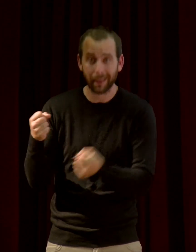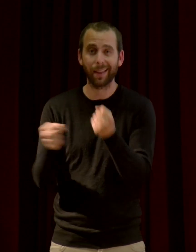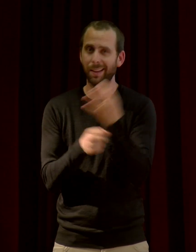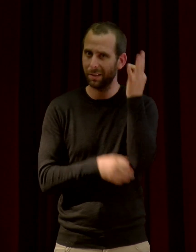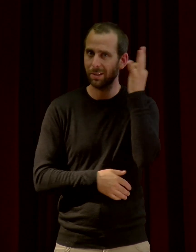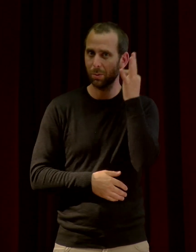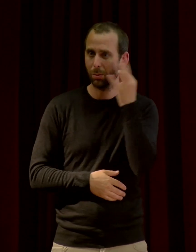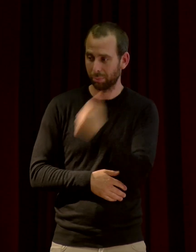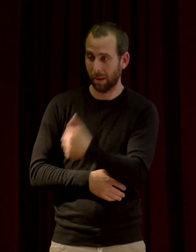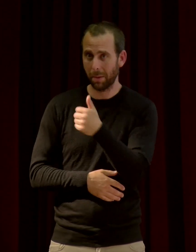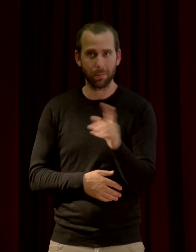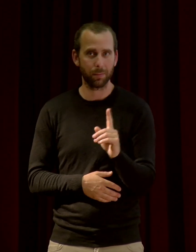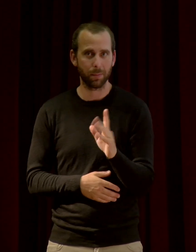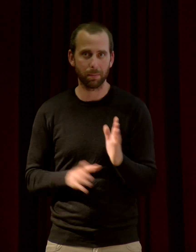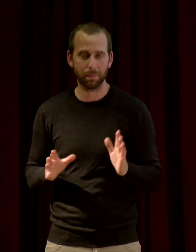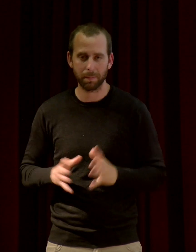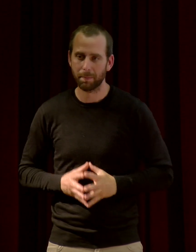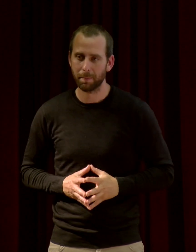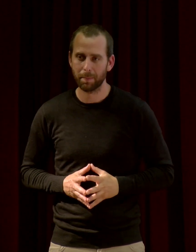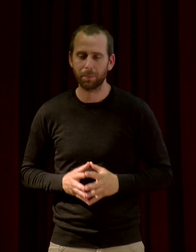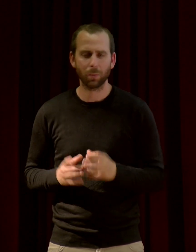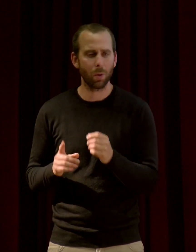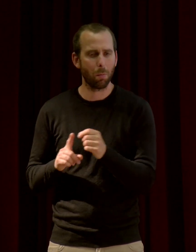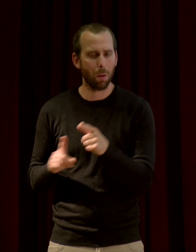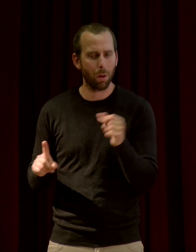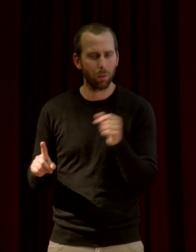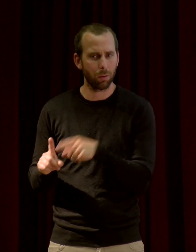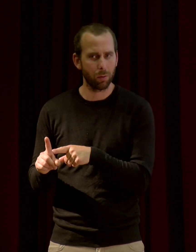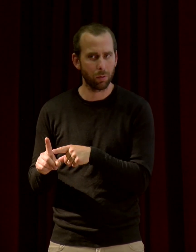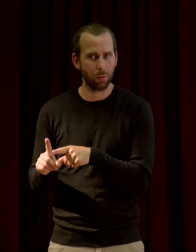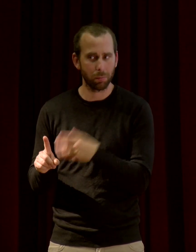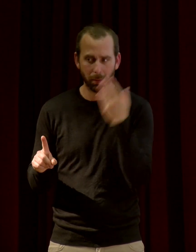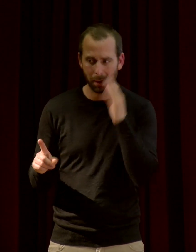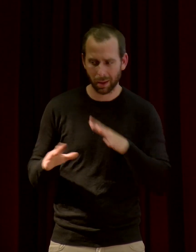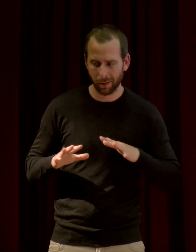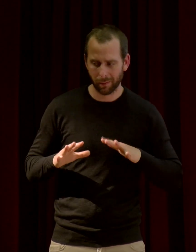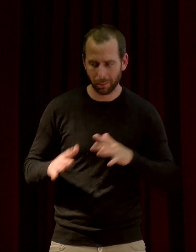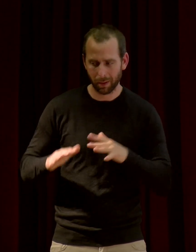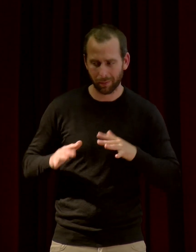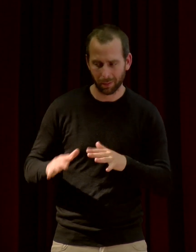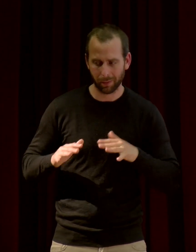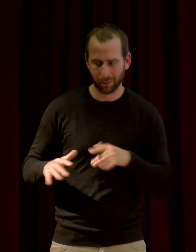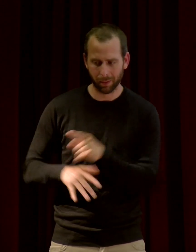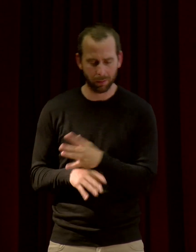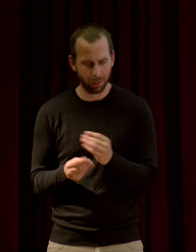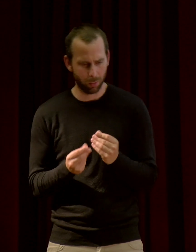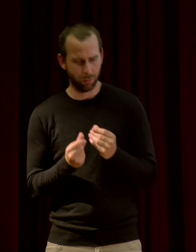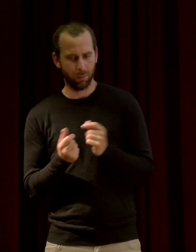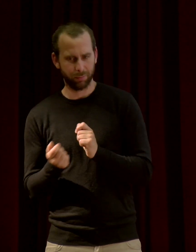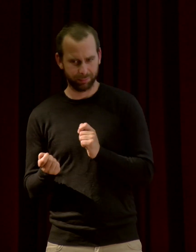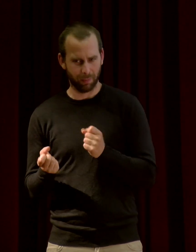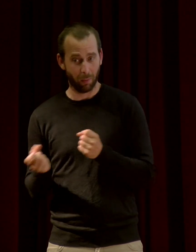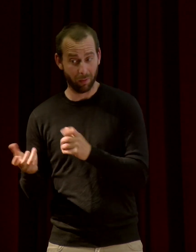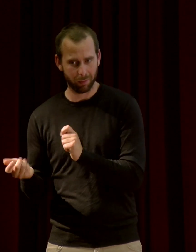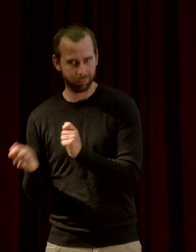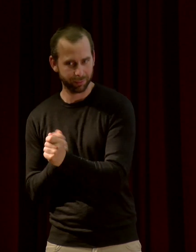intentionnelle. On sait que les plantes sont sensibles à certaines vibrations, à certains sons, mais il'y a pas de